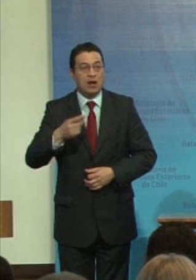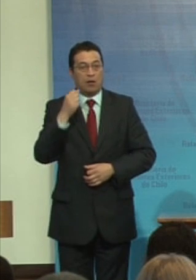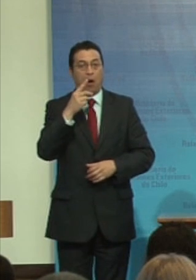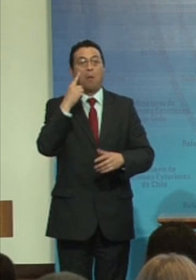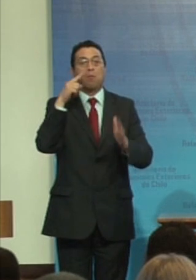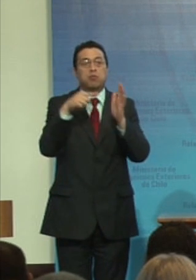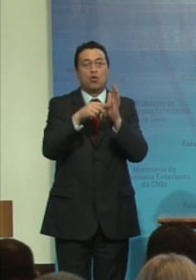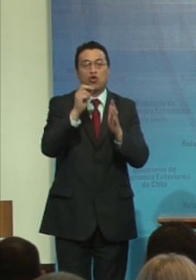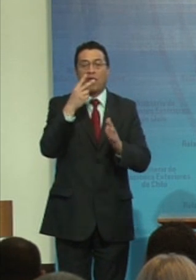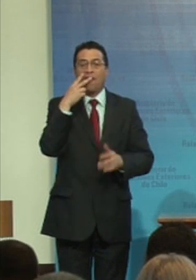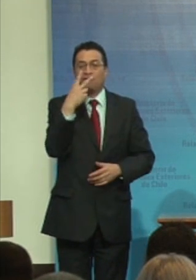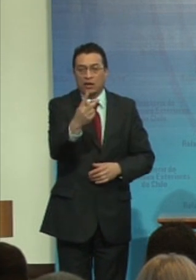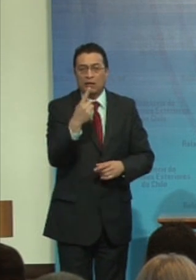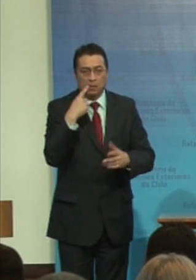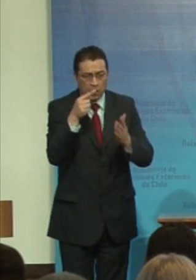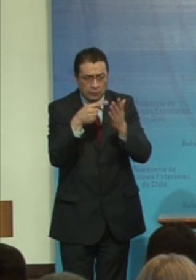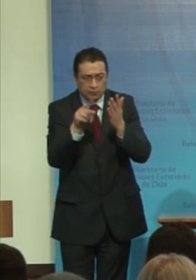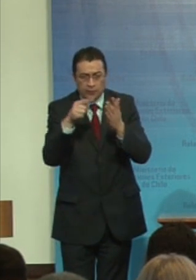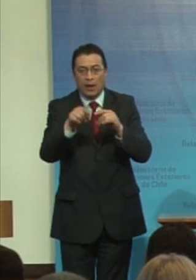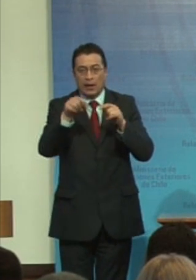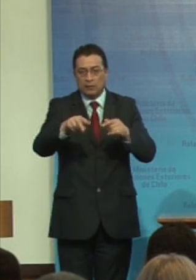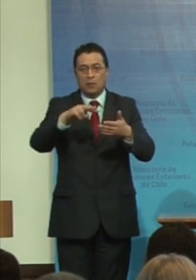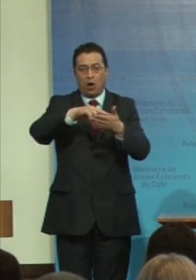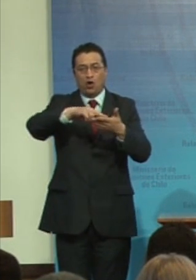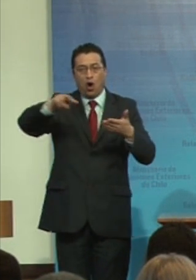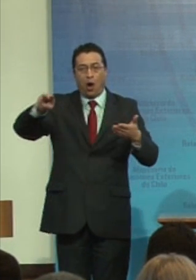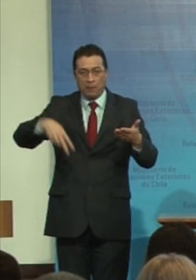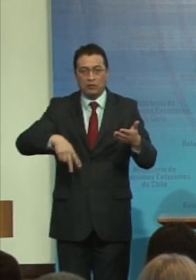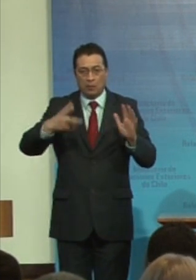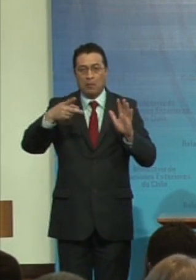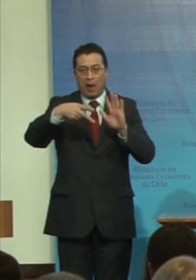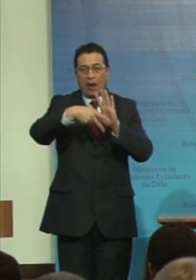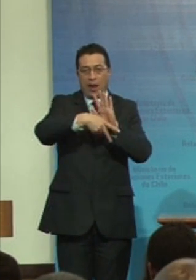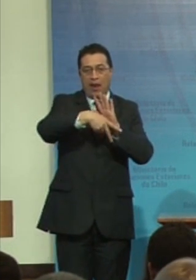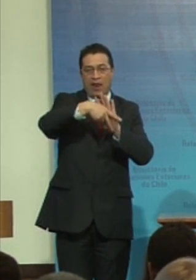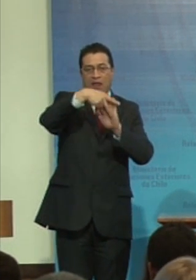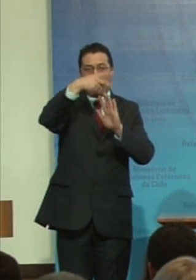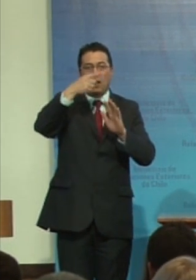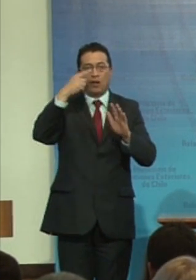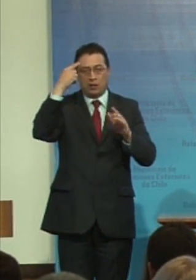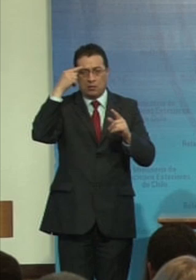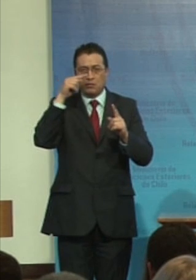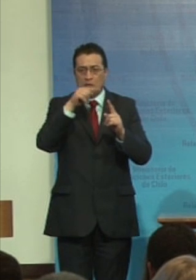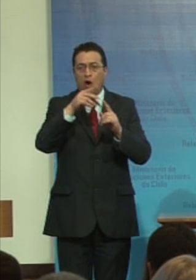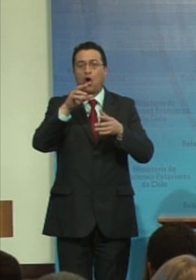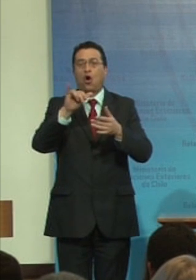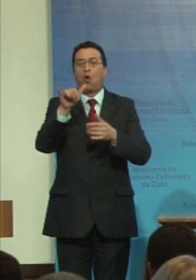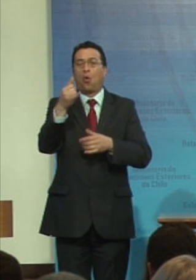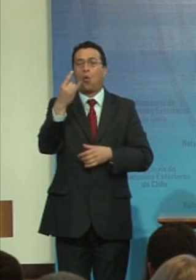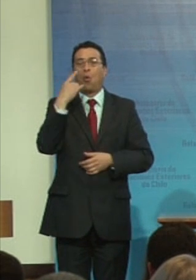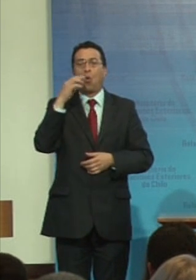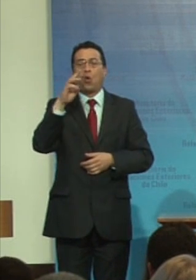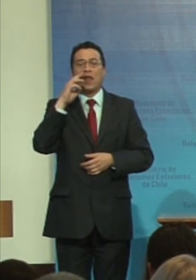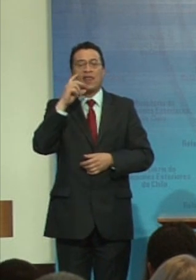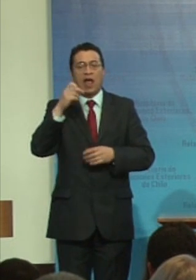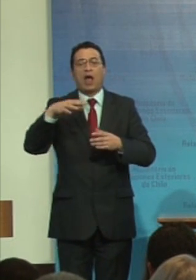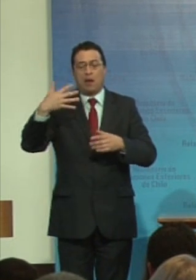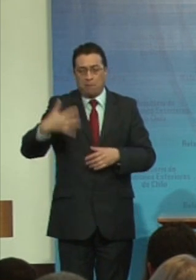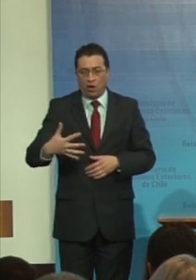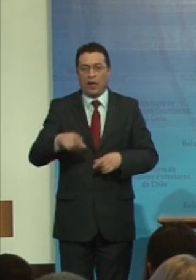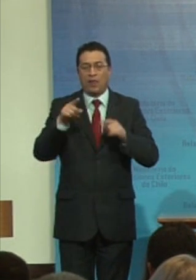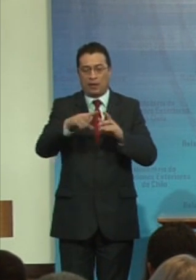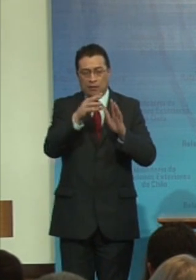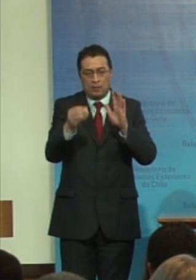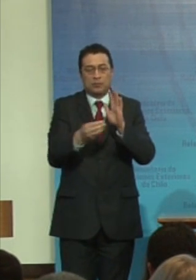de vista y por eso logramos una convención que tiene un nivel de orientación jurídica sustantiva para